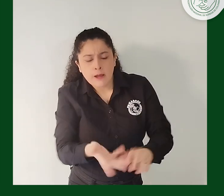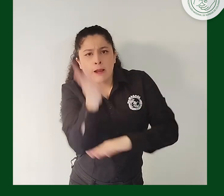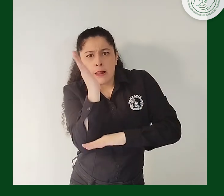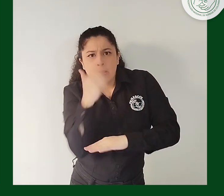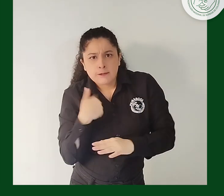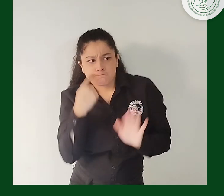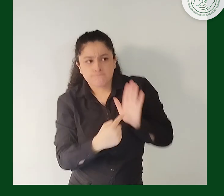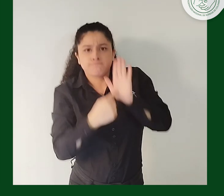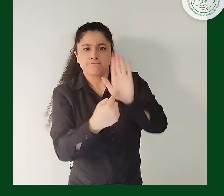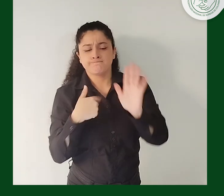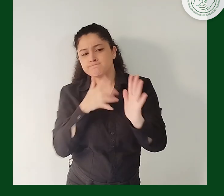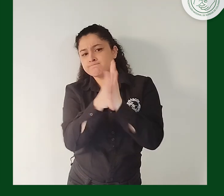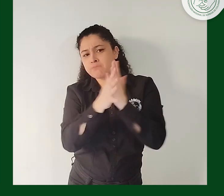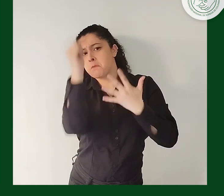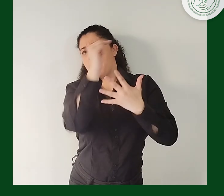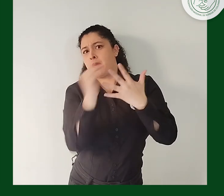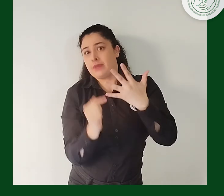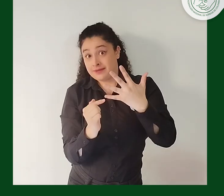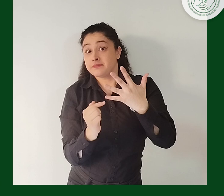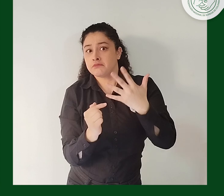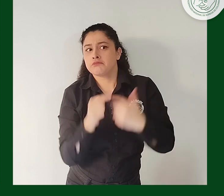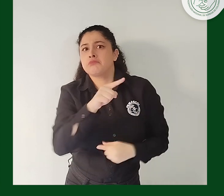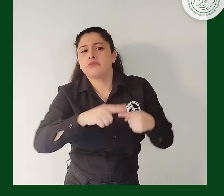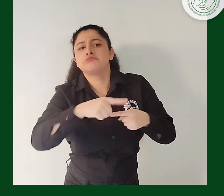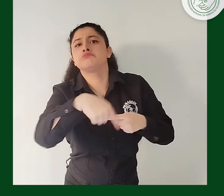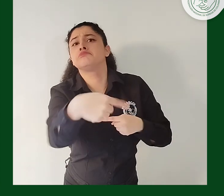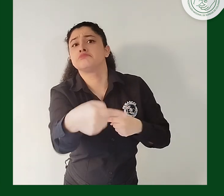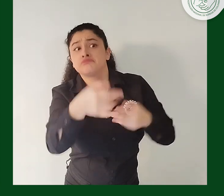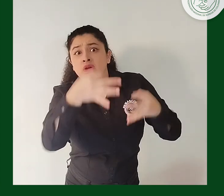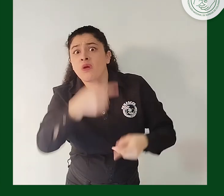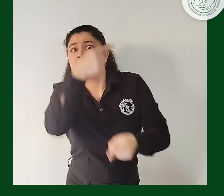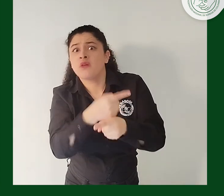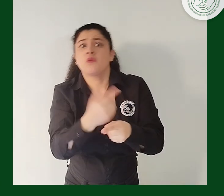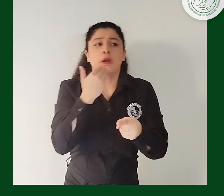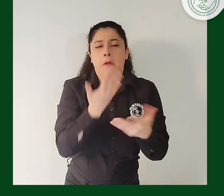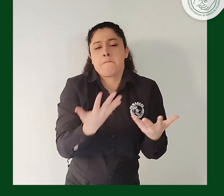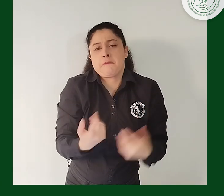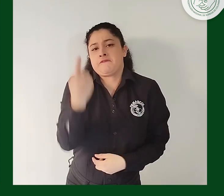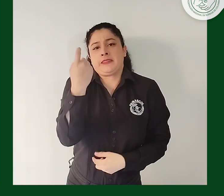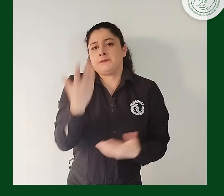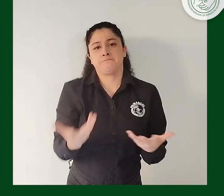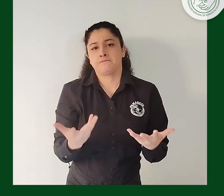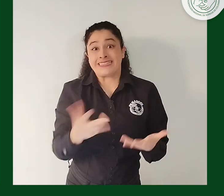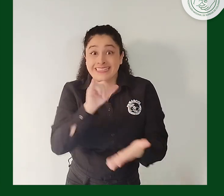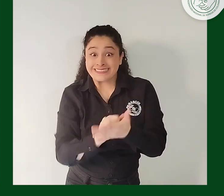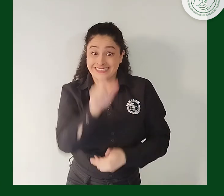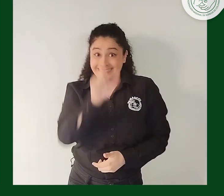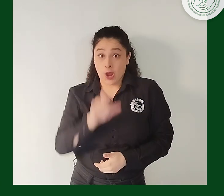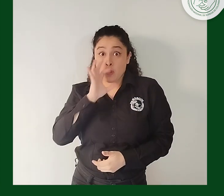observaciones. Esta sesión está pendiente de realización. Con ese último, no fue posible la concertación de